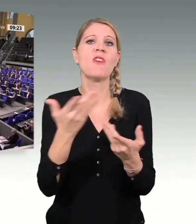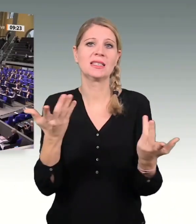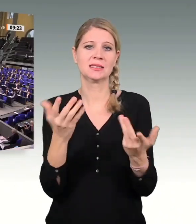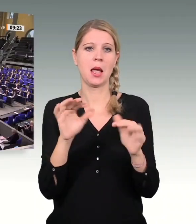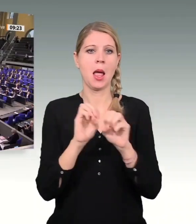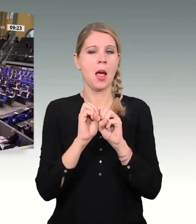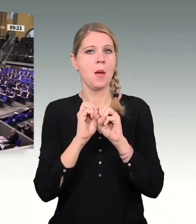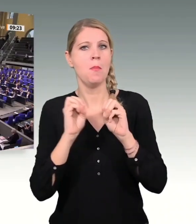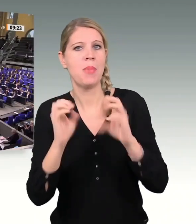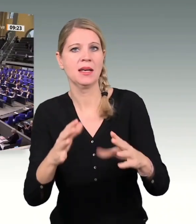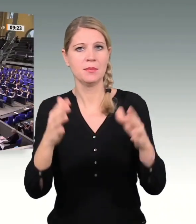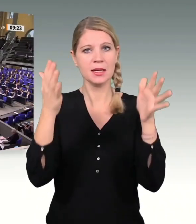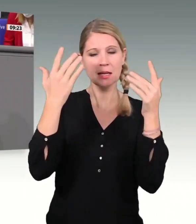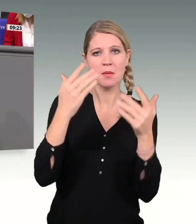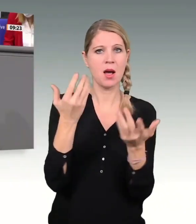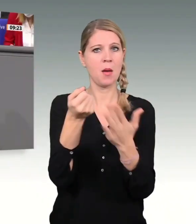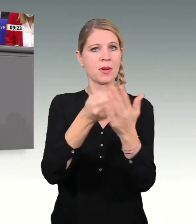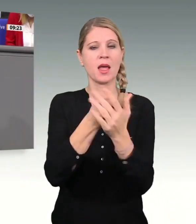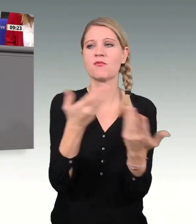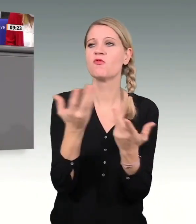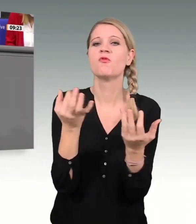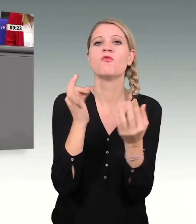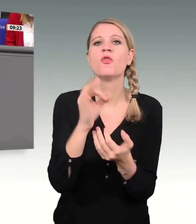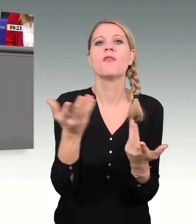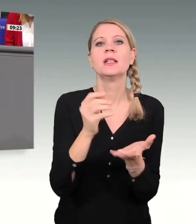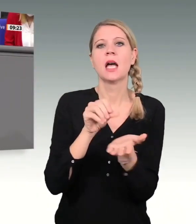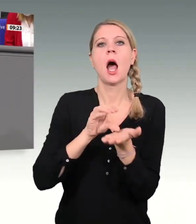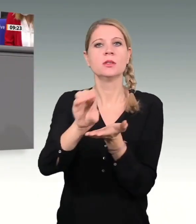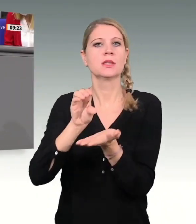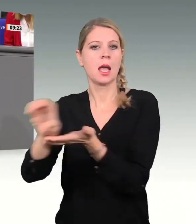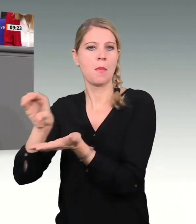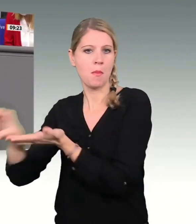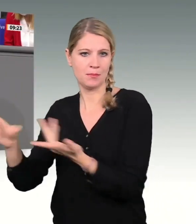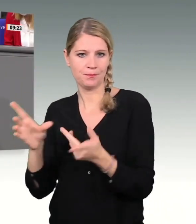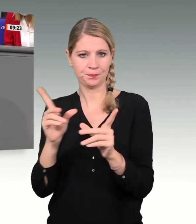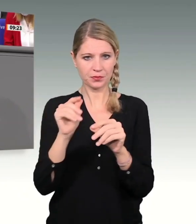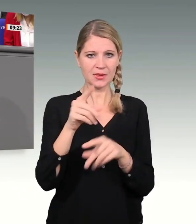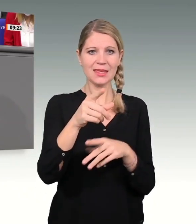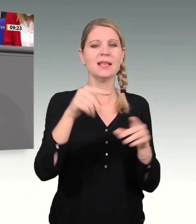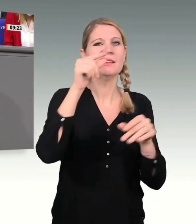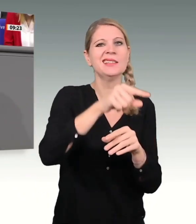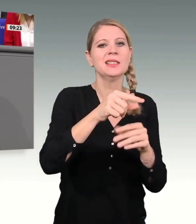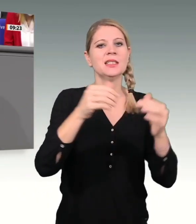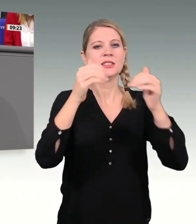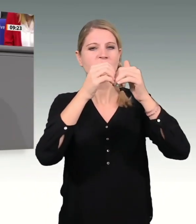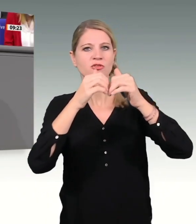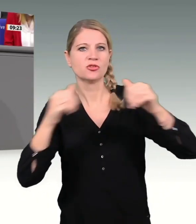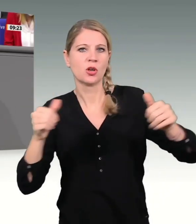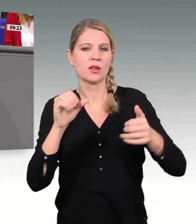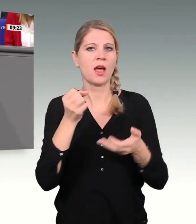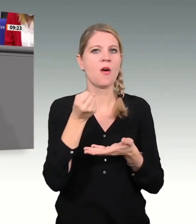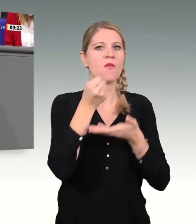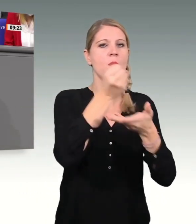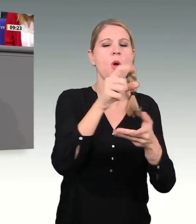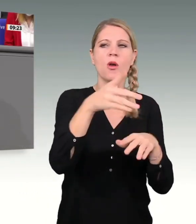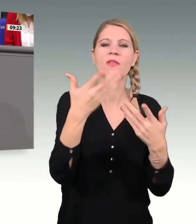Wir reden also nicht von einem Sondervermögen der Exekutiven, sondern von einem der Legislativen. Und das ist der Unterschied zu